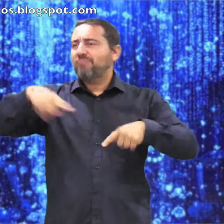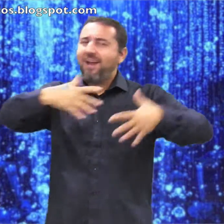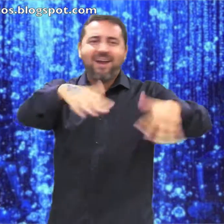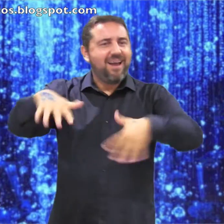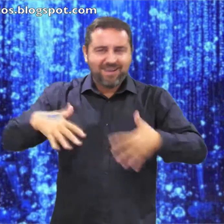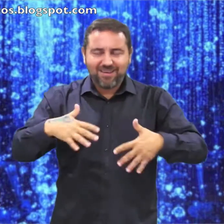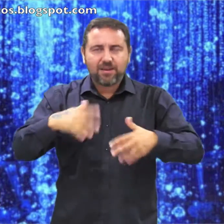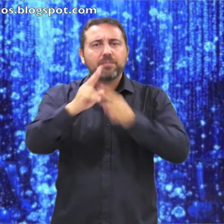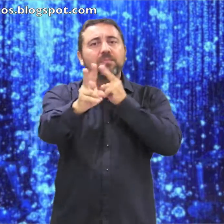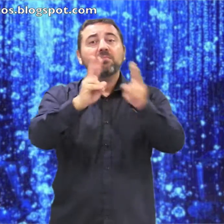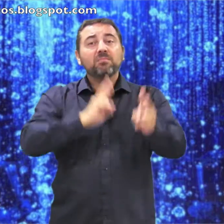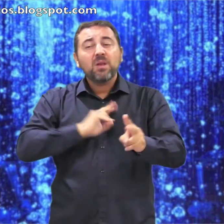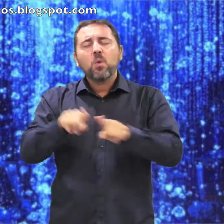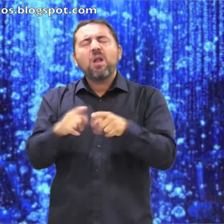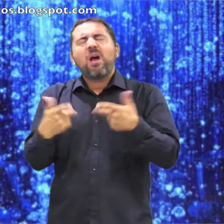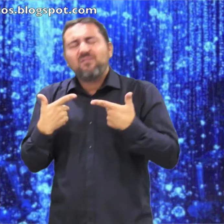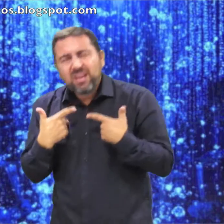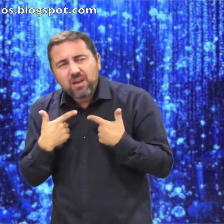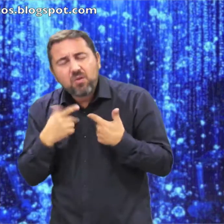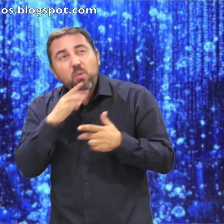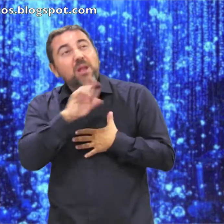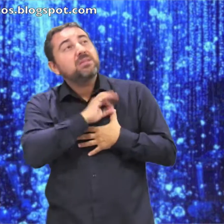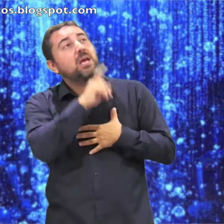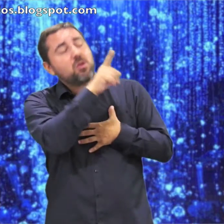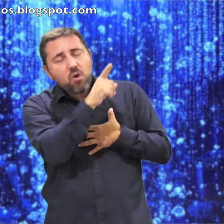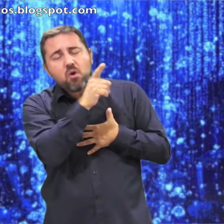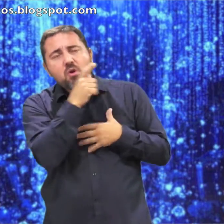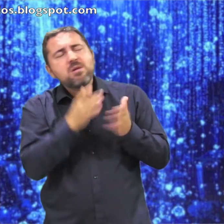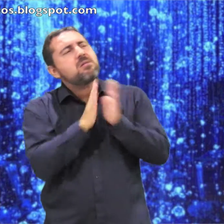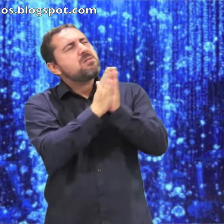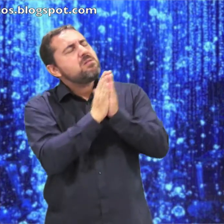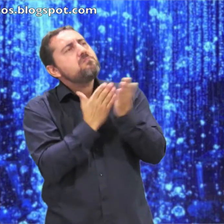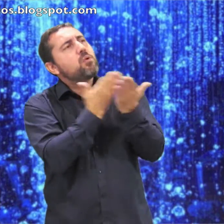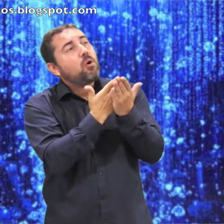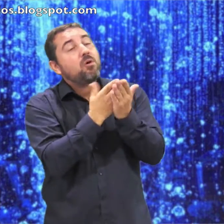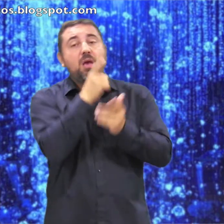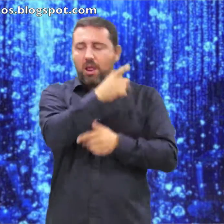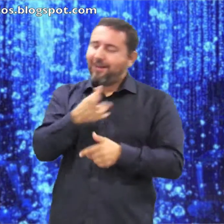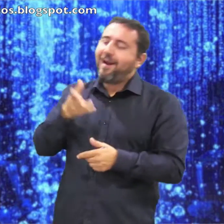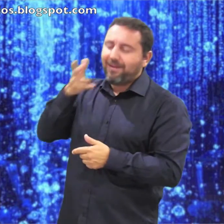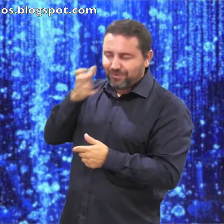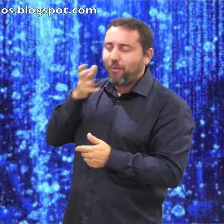y se alegren Respondemos El afligido invocó al Señor y él lo escuchó